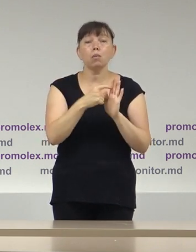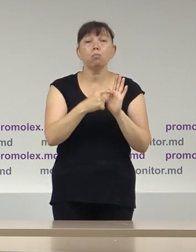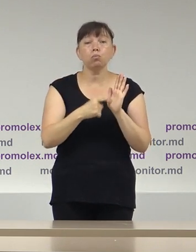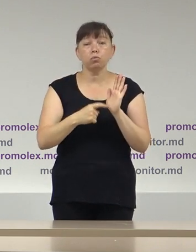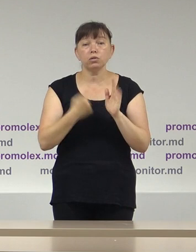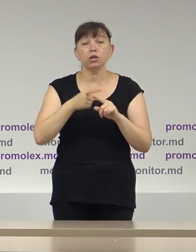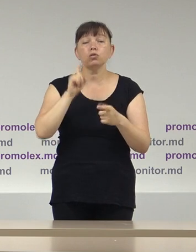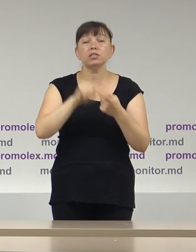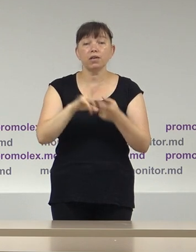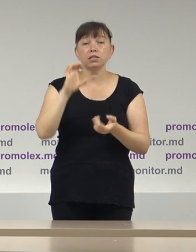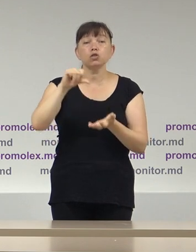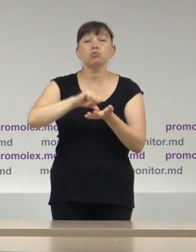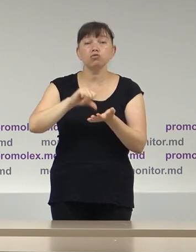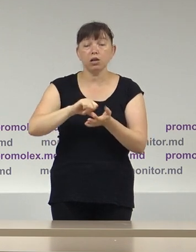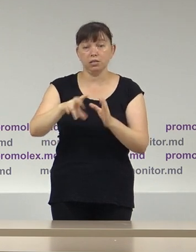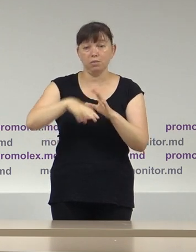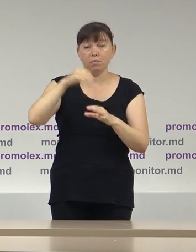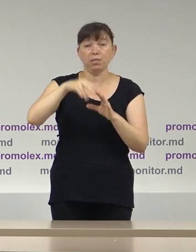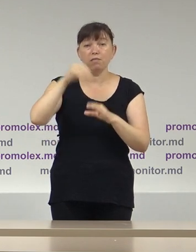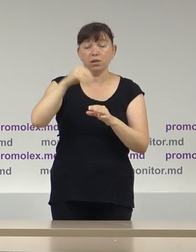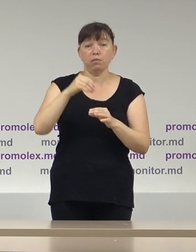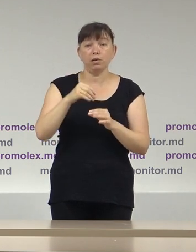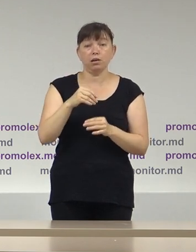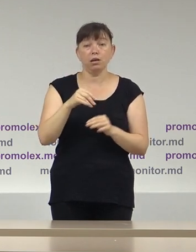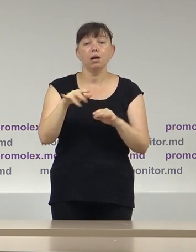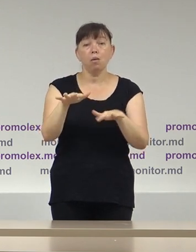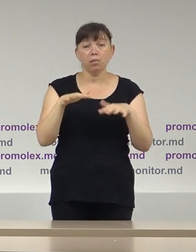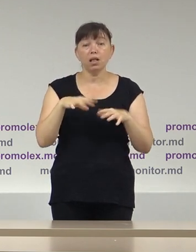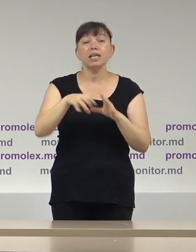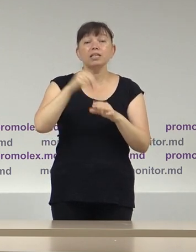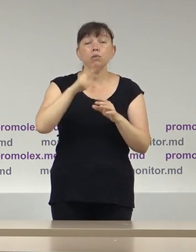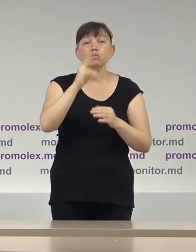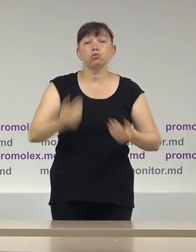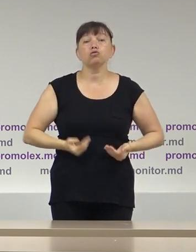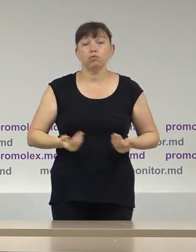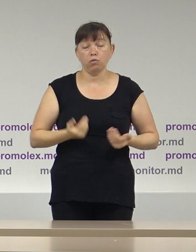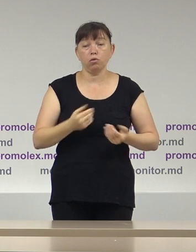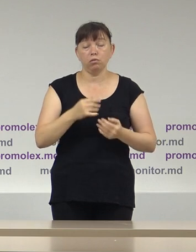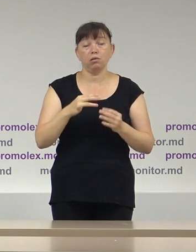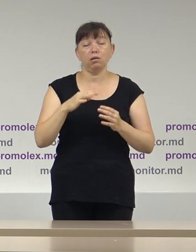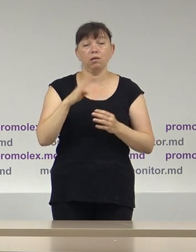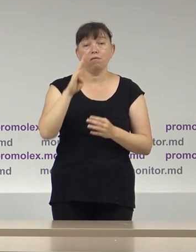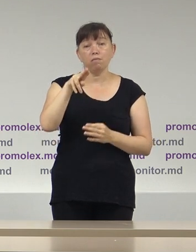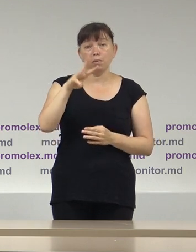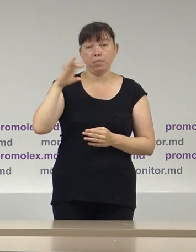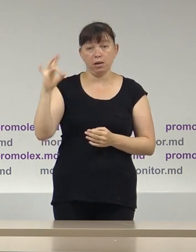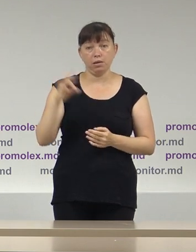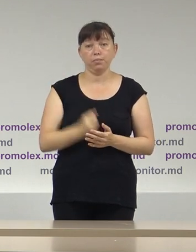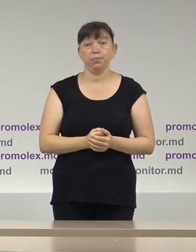de participarea la alegerile parlamentare începate a legătorilor domiciliați în localitățile din stânga Nistului.